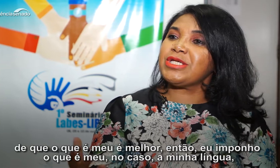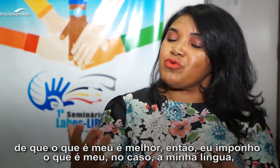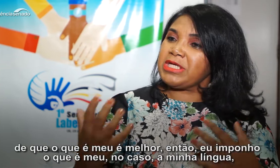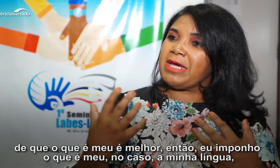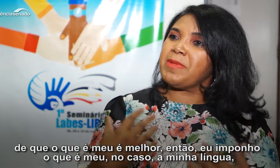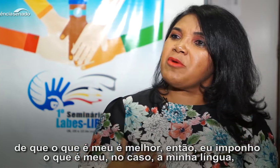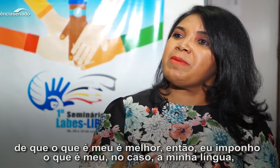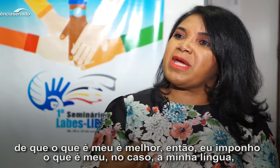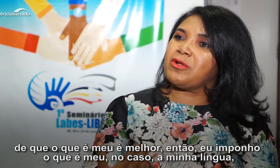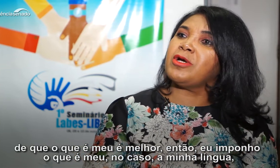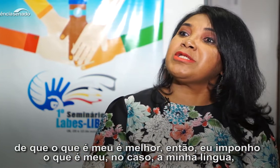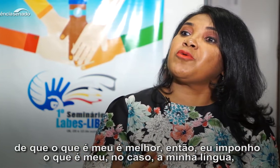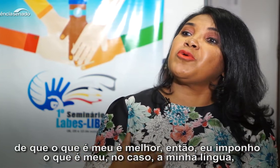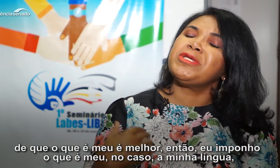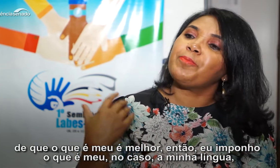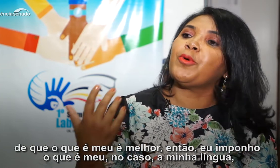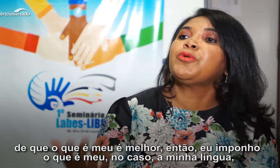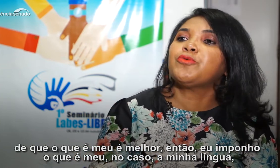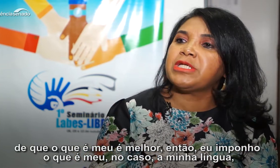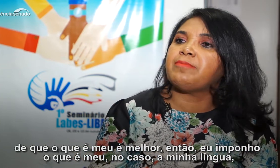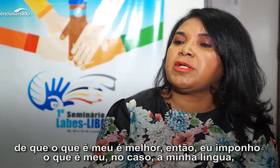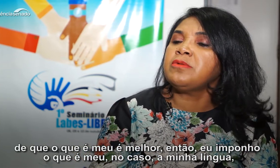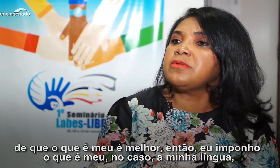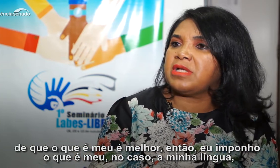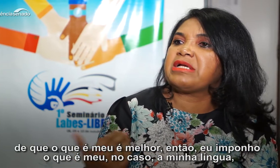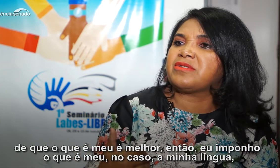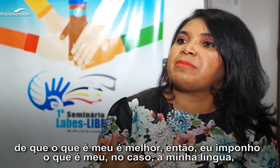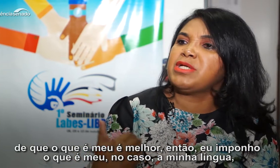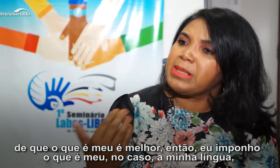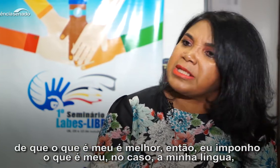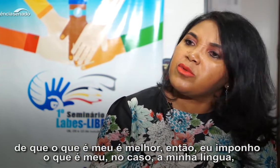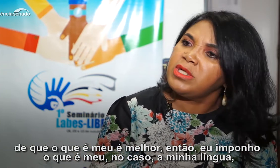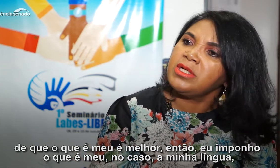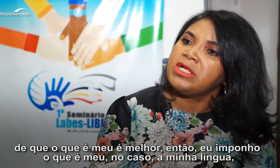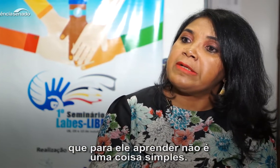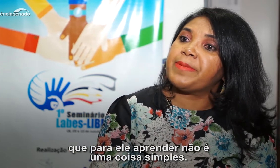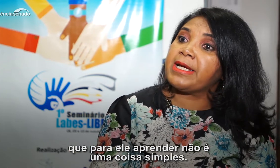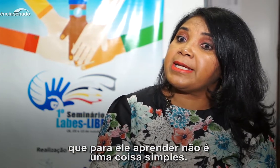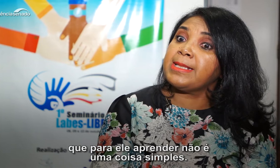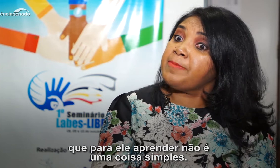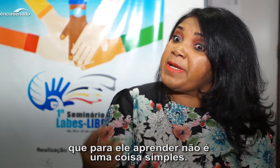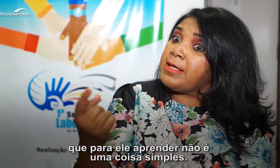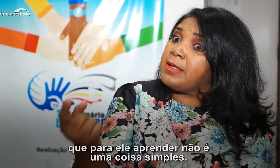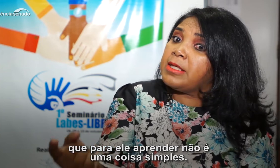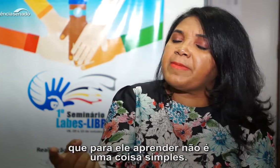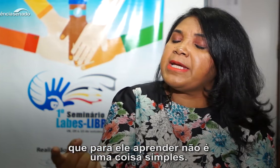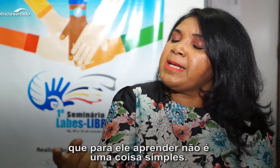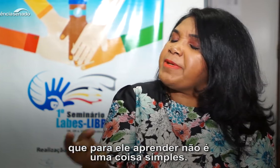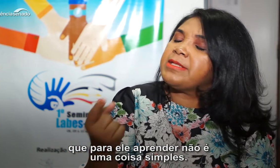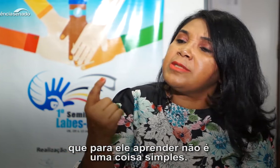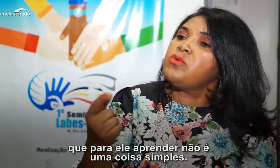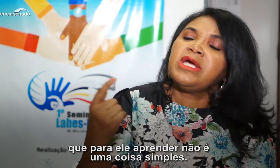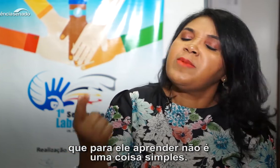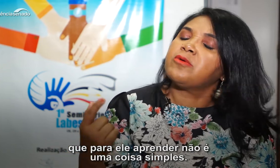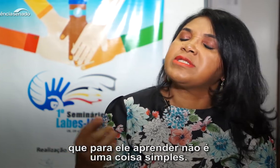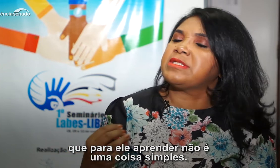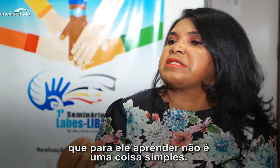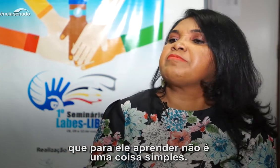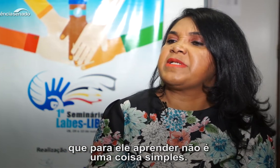que o que é meu é melhor, então eu imponho o que é meu, no caso da minha língua, para ele, que para ele aprender não é uma coisa simples.